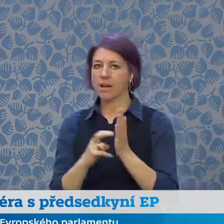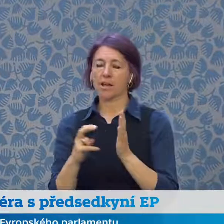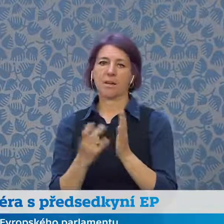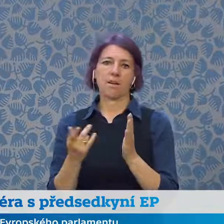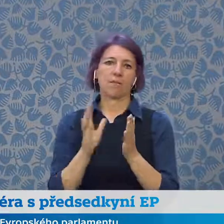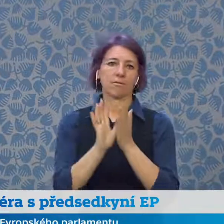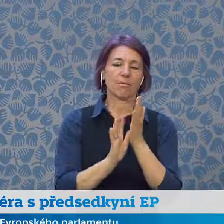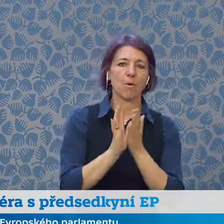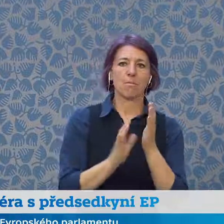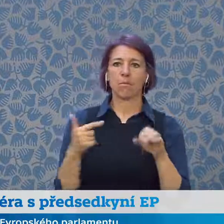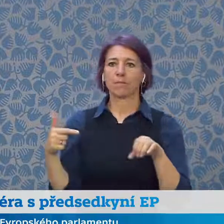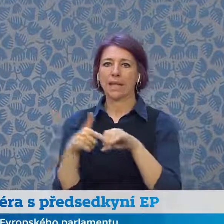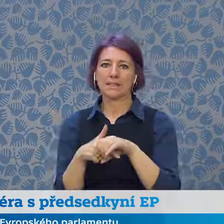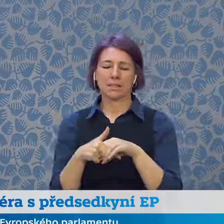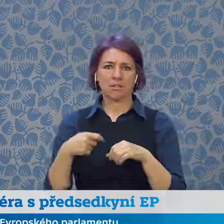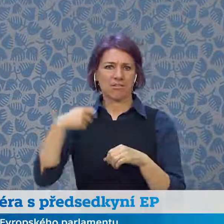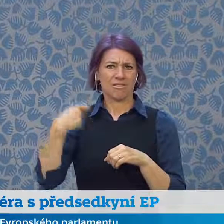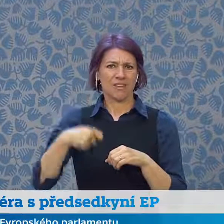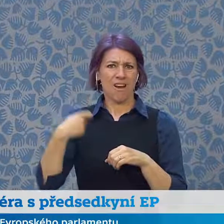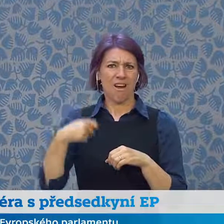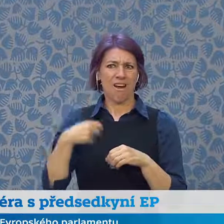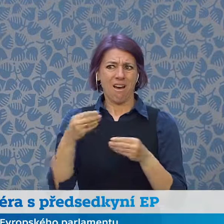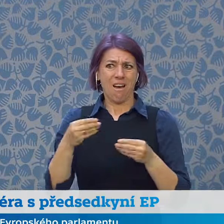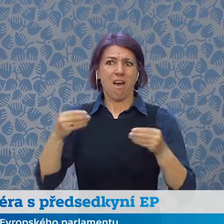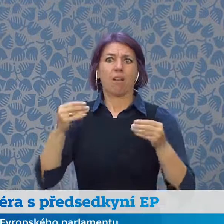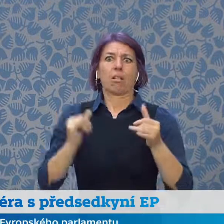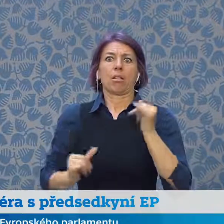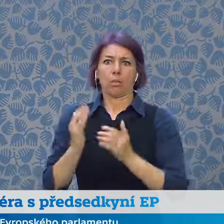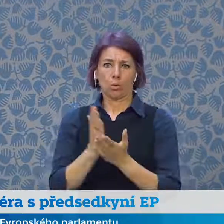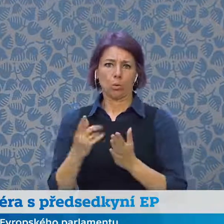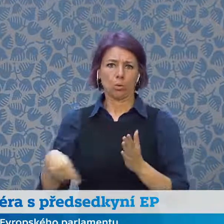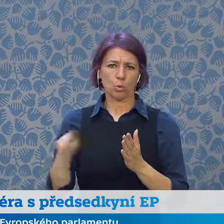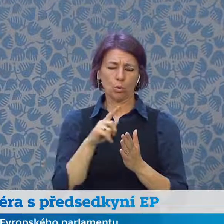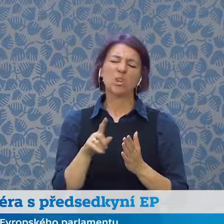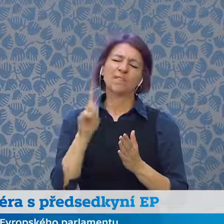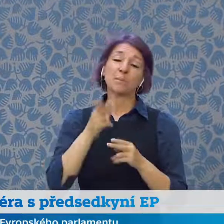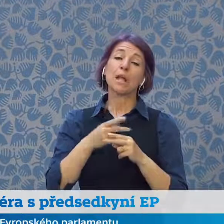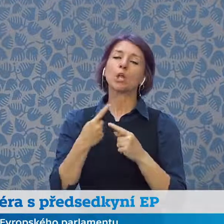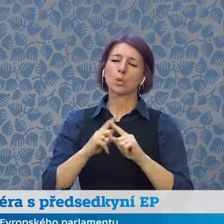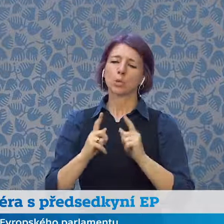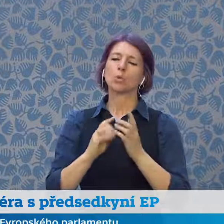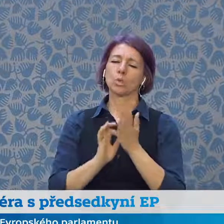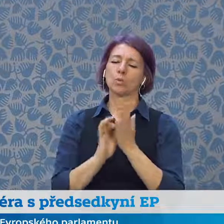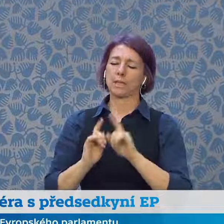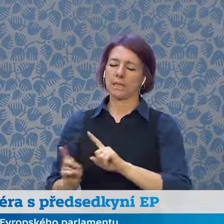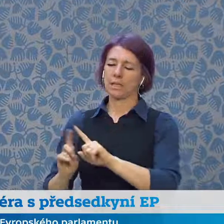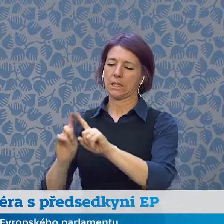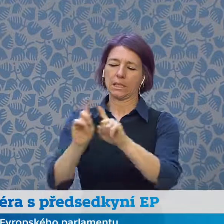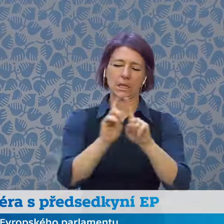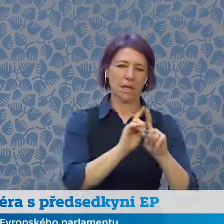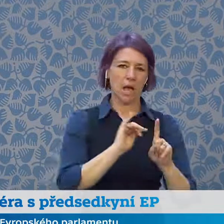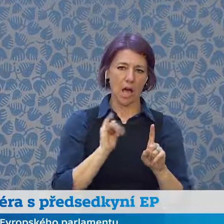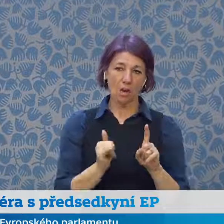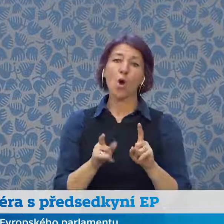jiné, mají trošku jinou situaci, ale zároveň jsme jednotní v tom, že demokracie a svoboda jsou nevyčísletelné hodnoty.